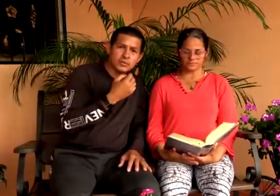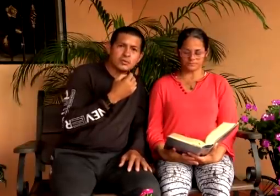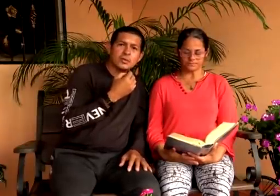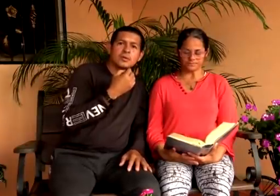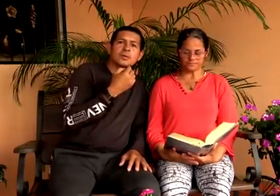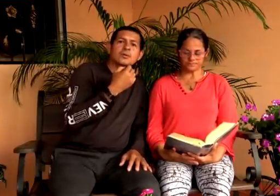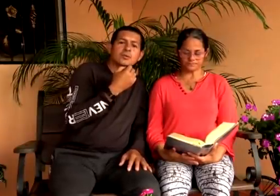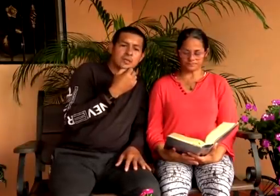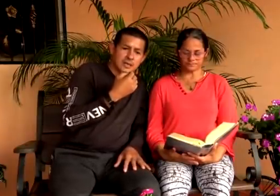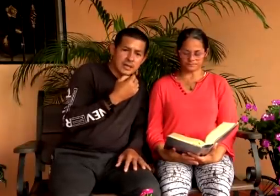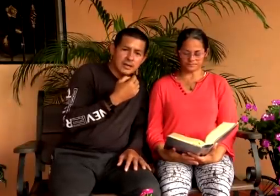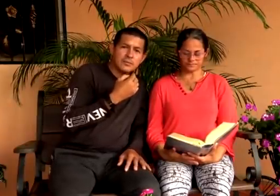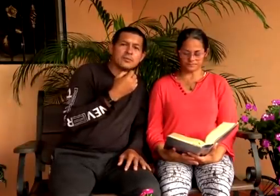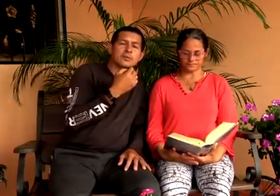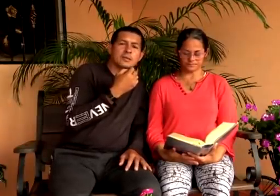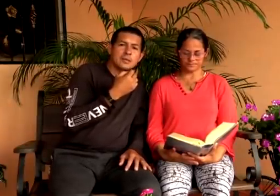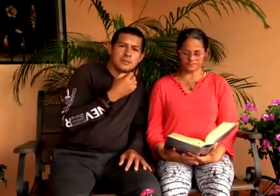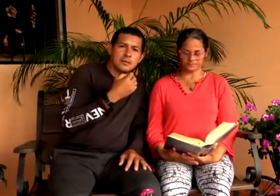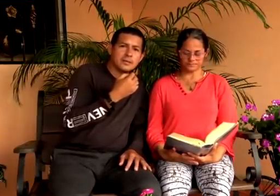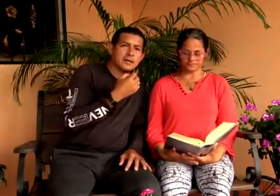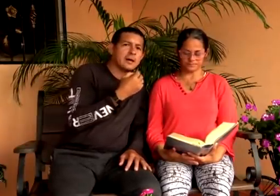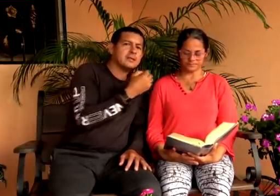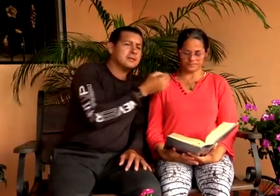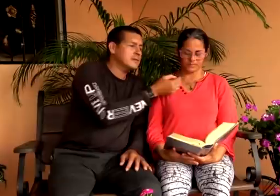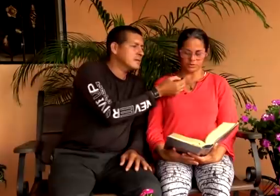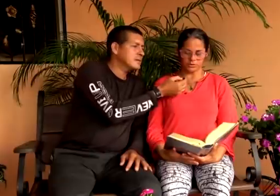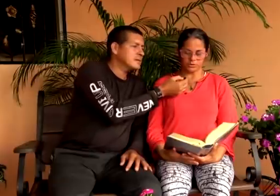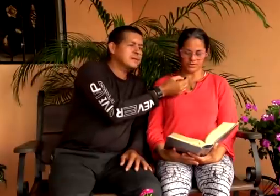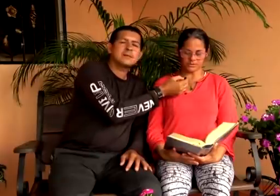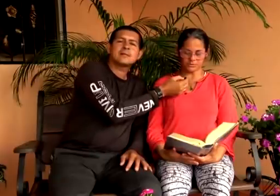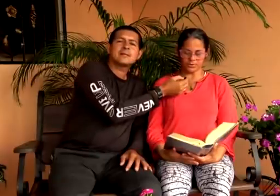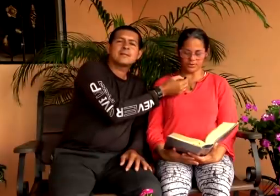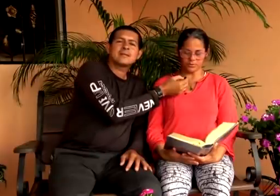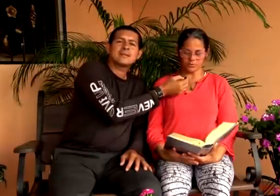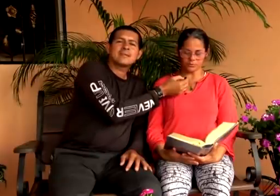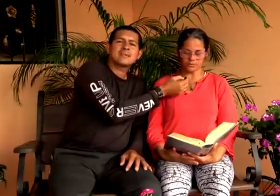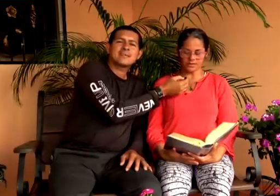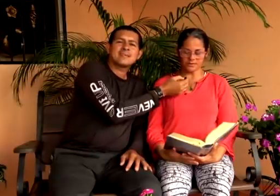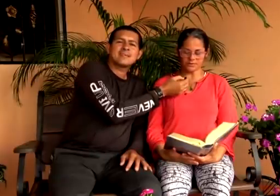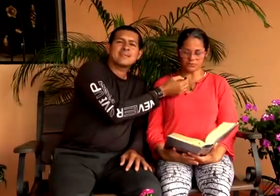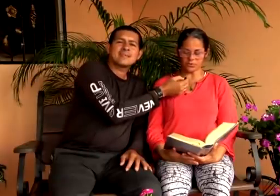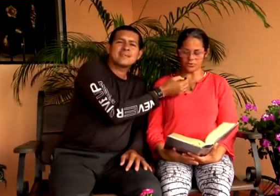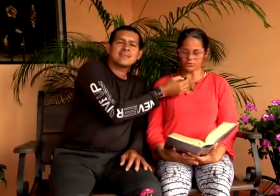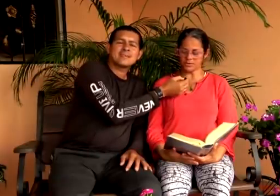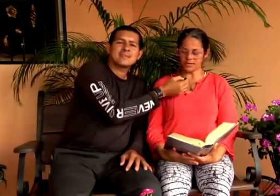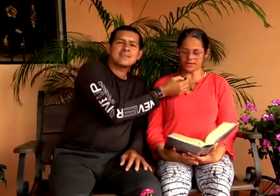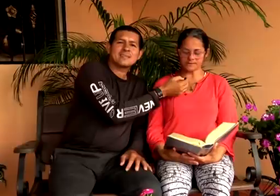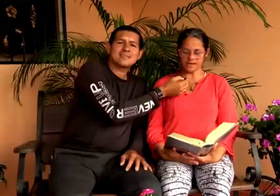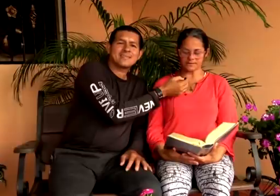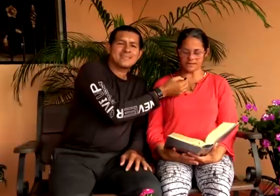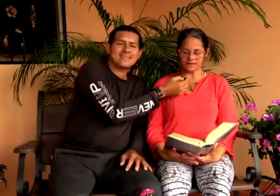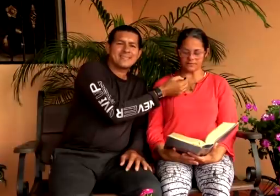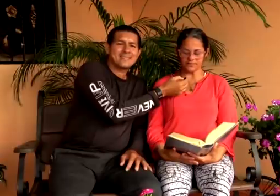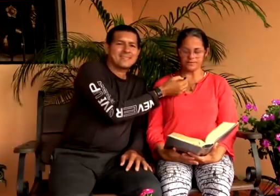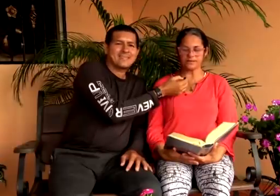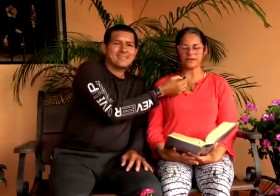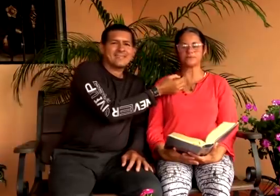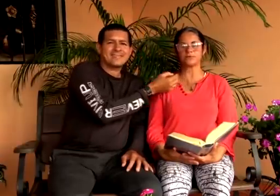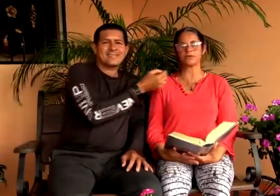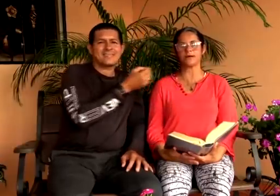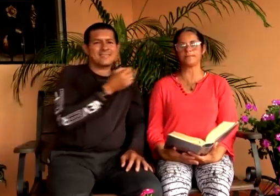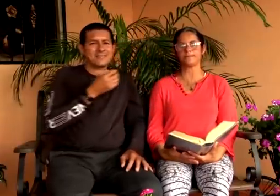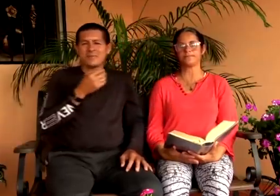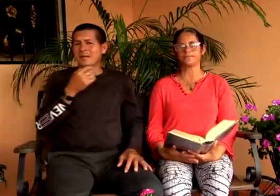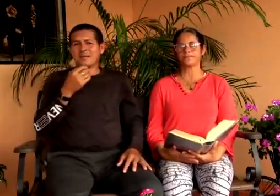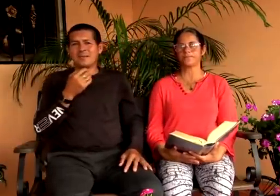nosotros los que creemos lo que tenemos la verdad yo estoy con ustedes todos los días hasta el fin de